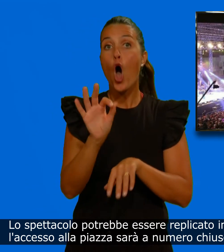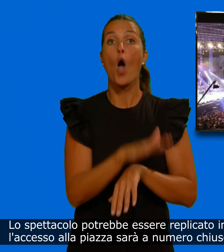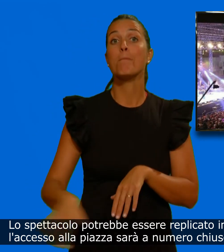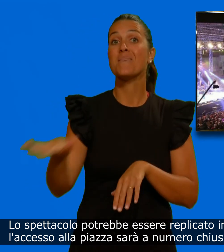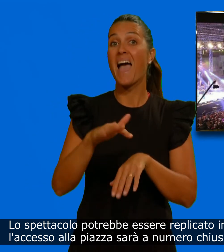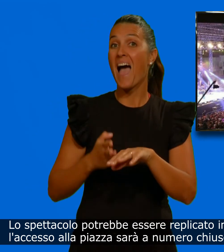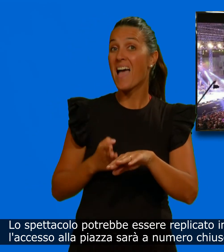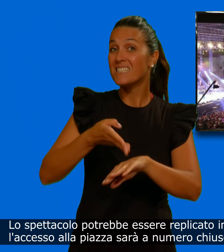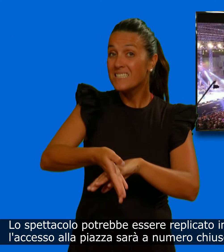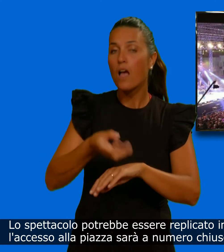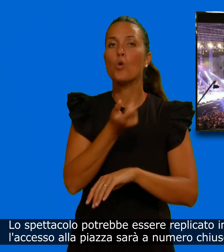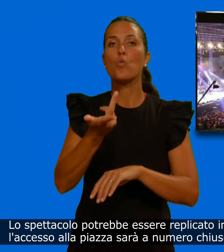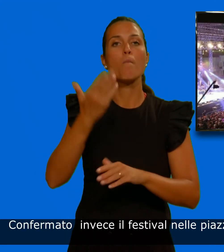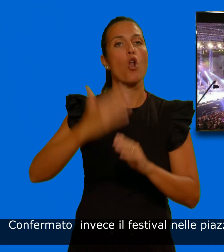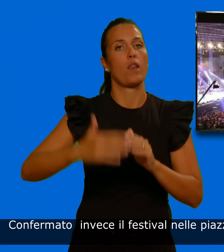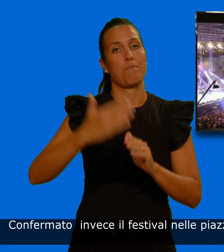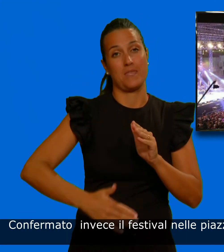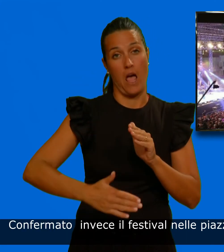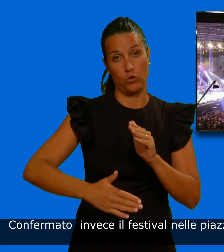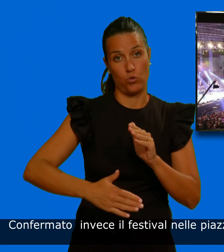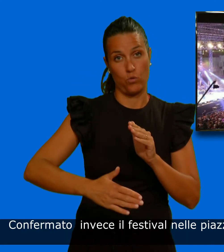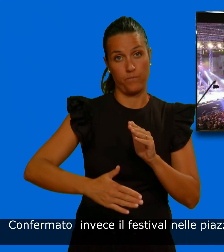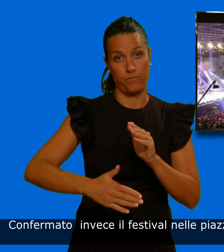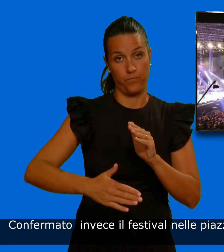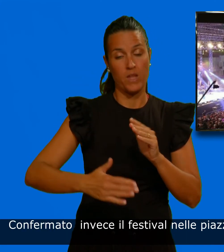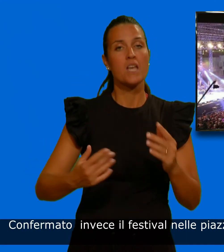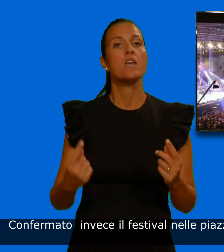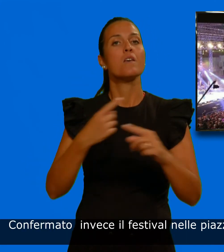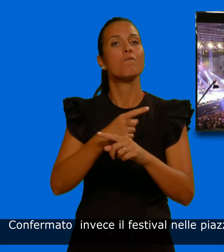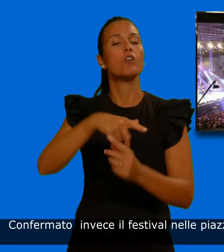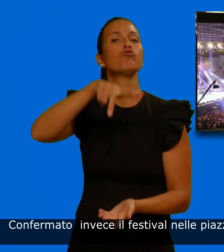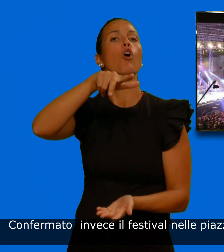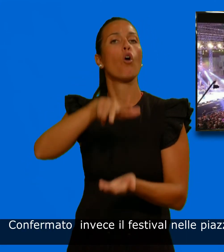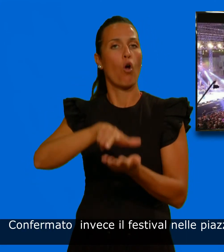chiuso. Confermato, invece, il festival nelle piazze salentine.